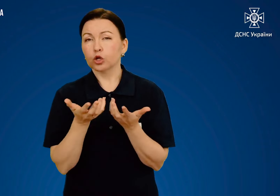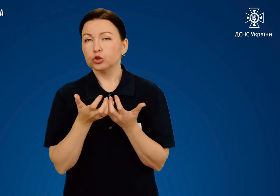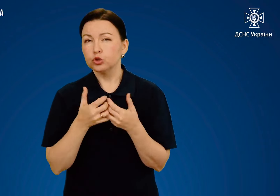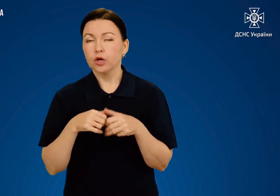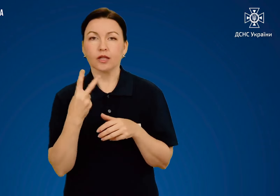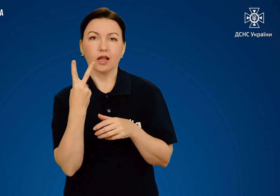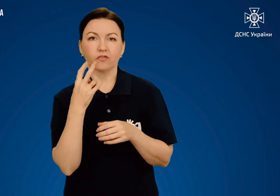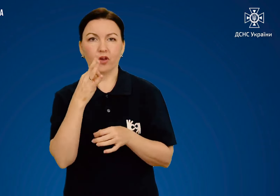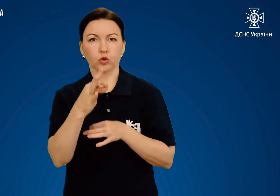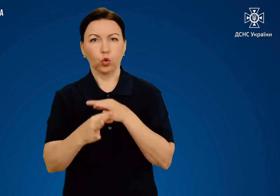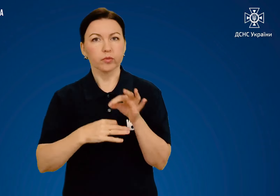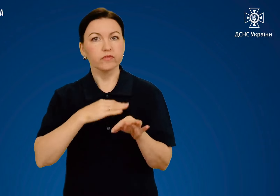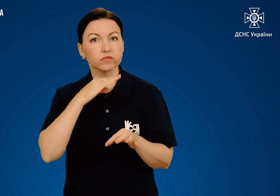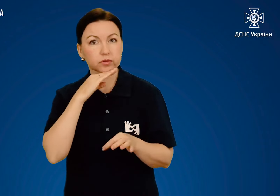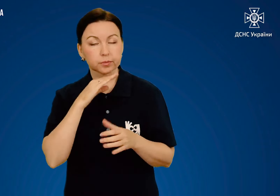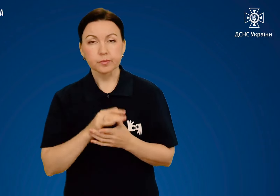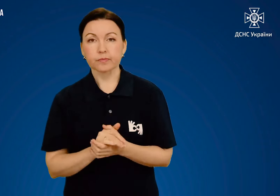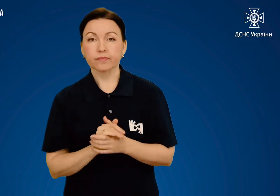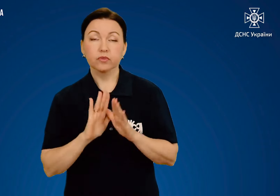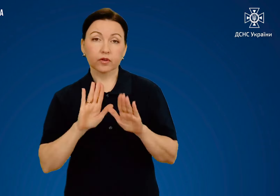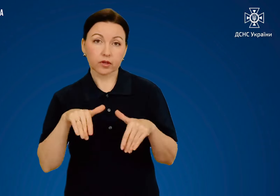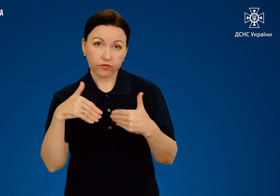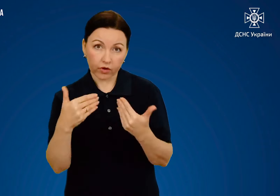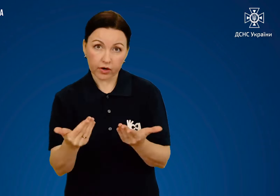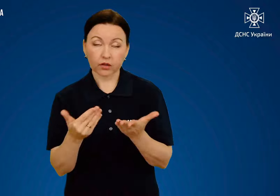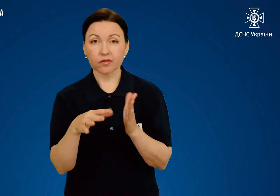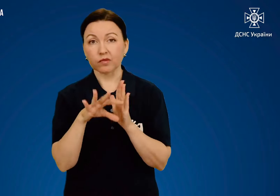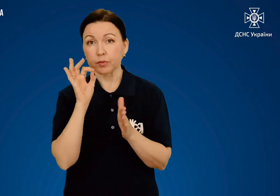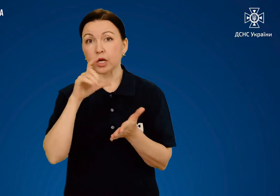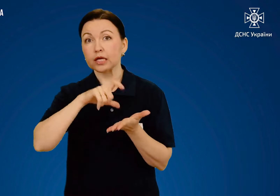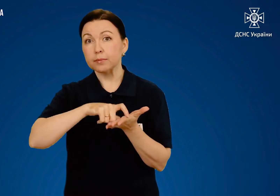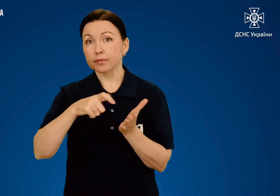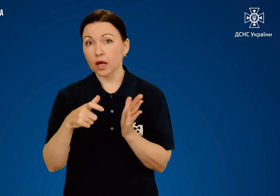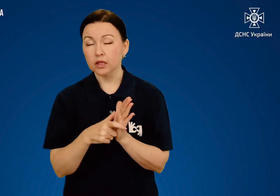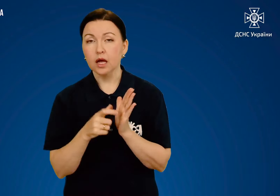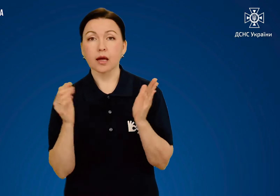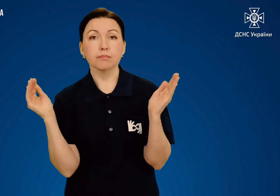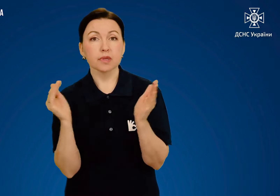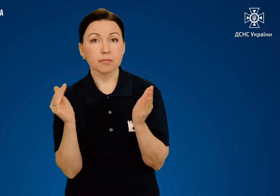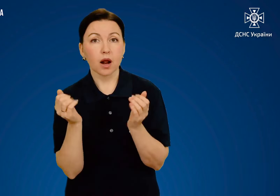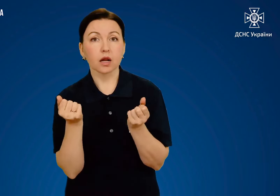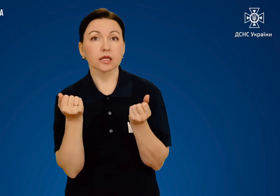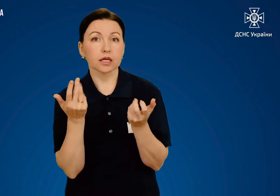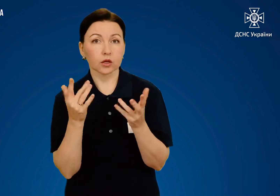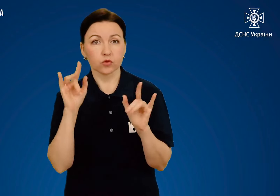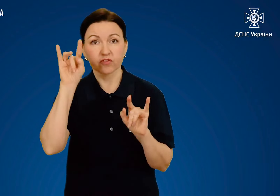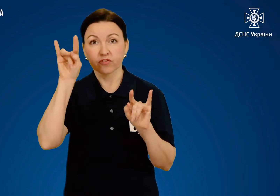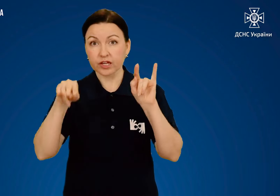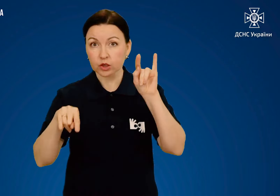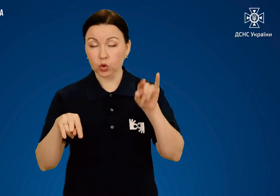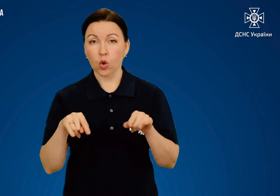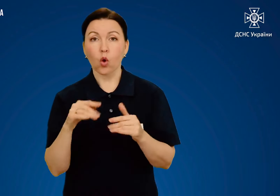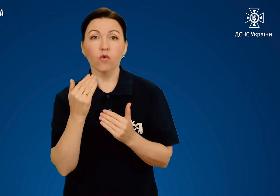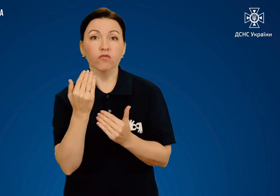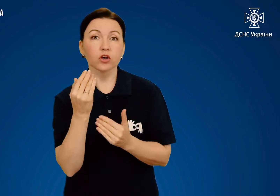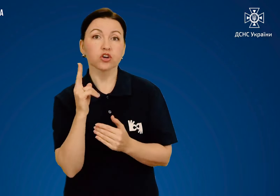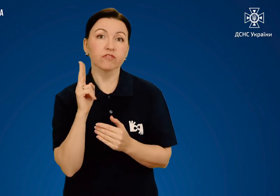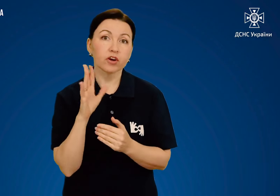на дві доби. Як варіант – обрати кімнату з мінімальною кількістю вікон у вашій